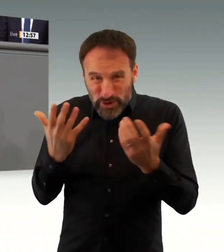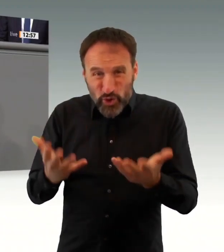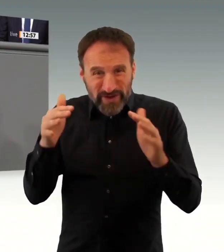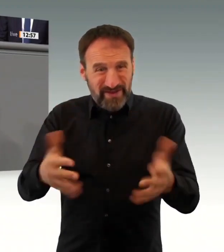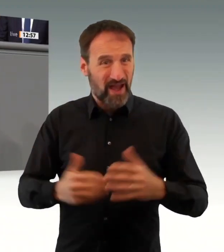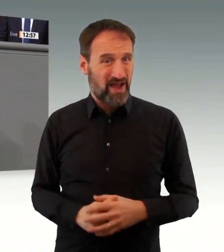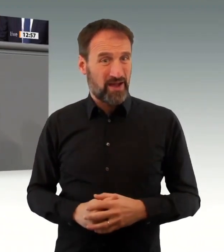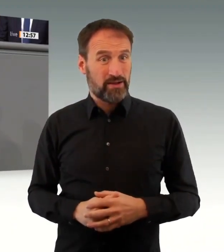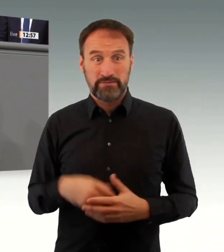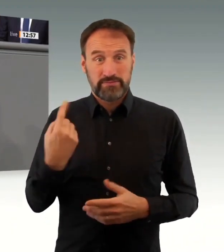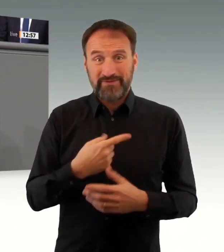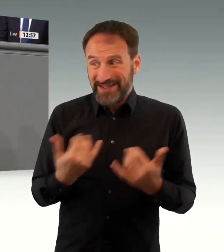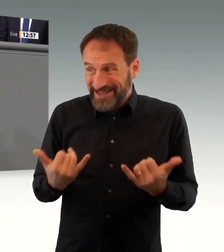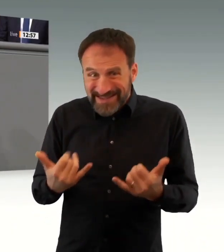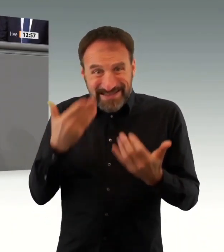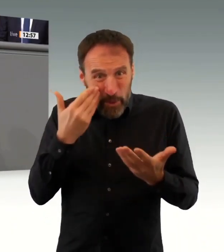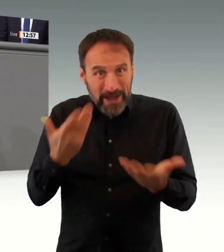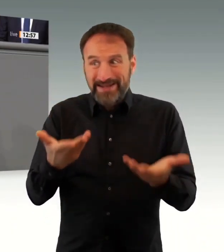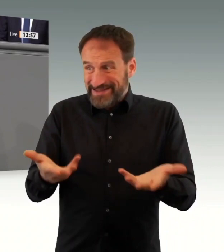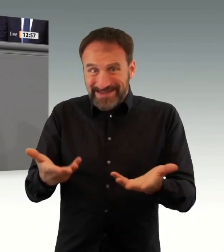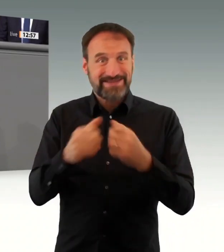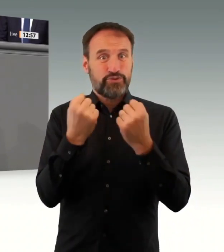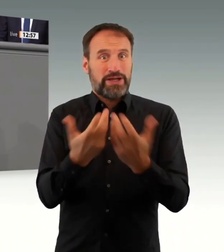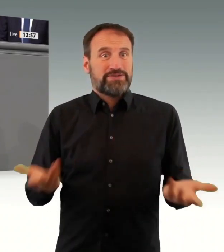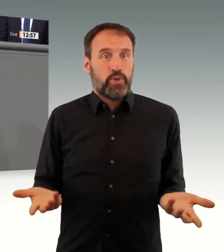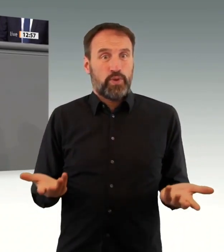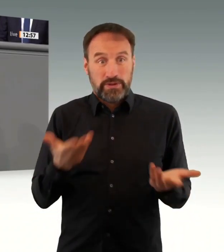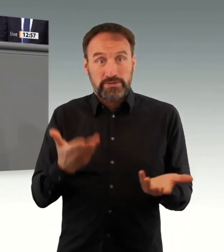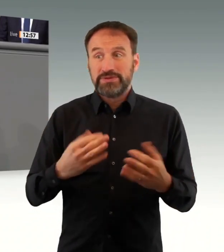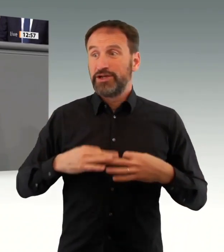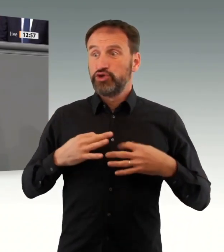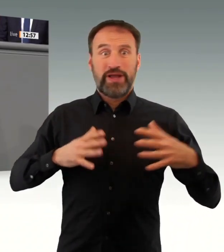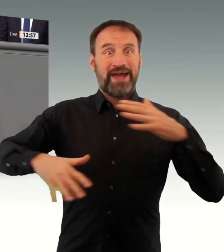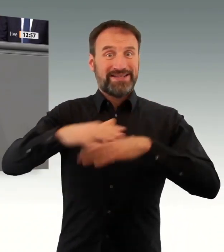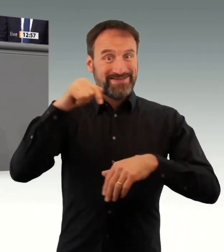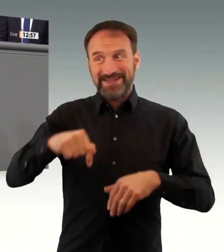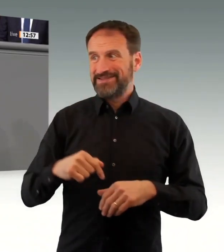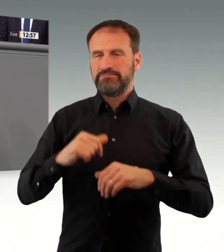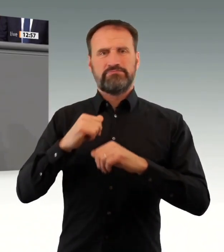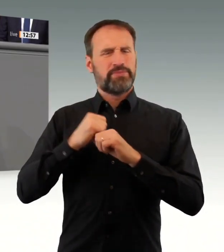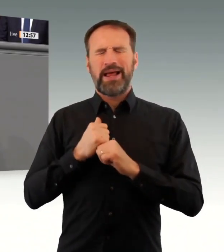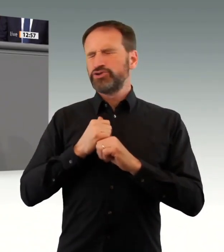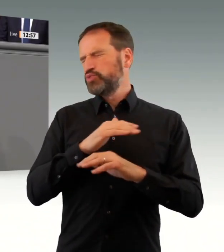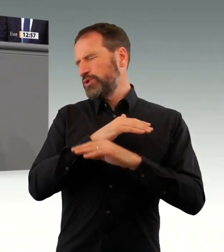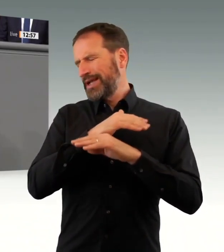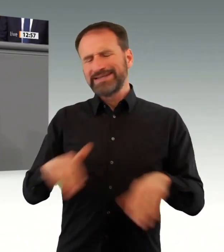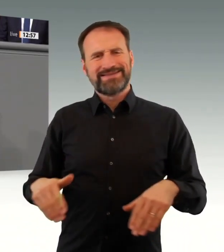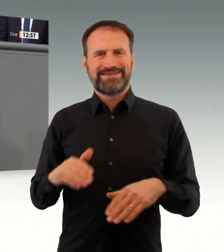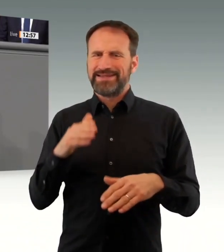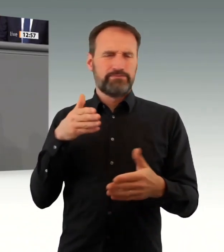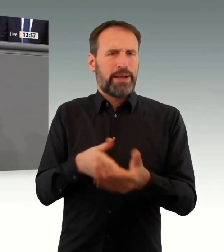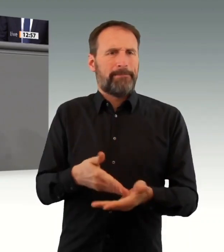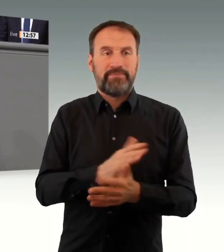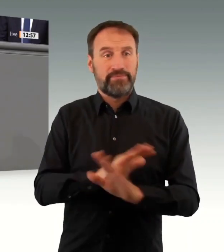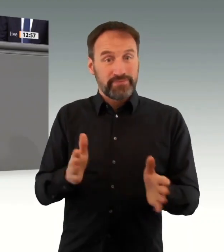reparieren und reparieren und werden damit letztlich den Notwendigkeiten in unserem Land nicht gerecht. Das hat nichts mit